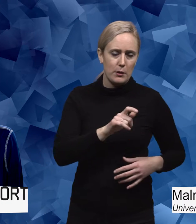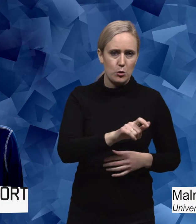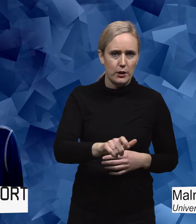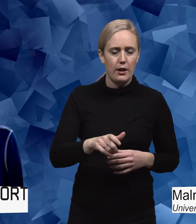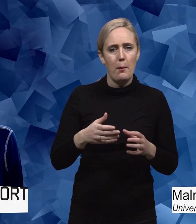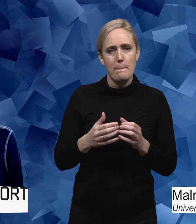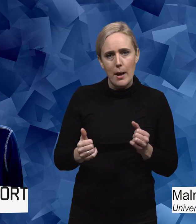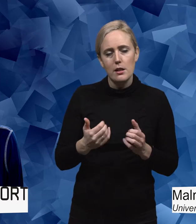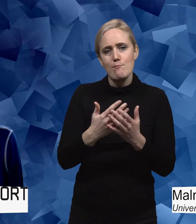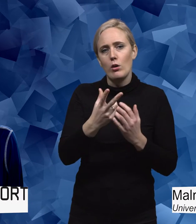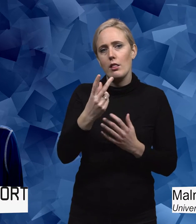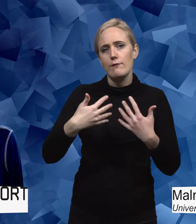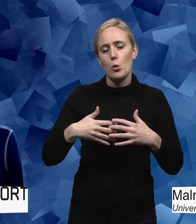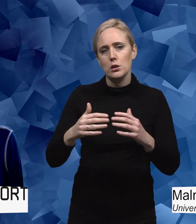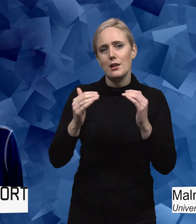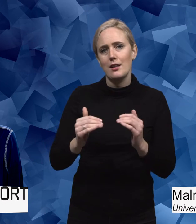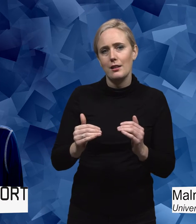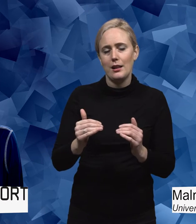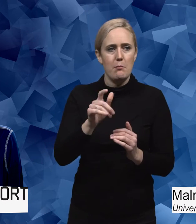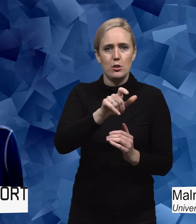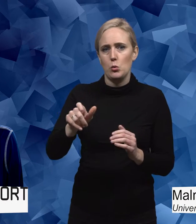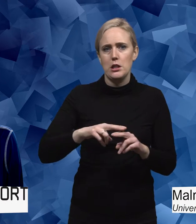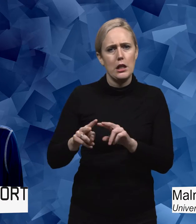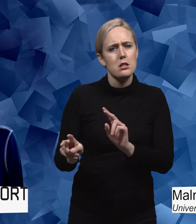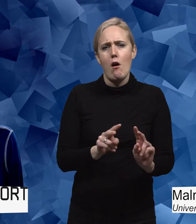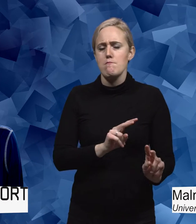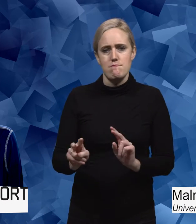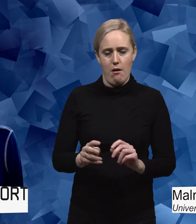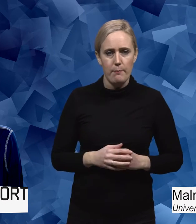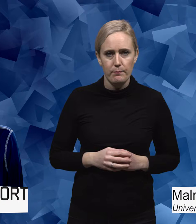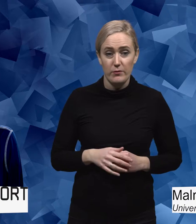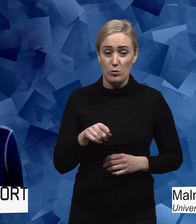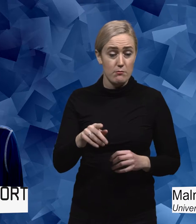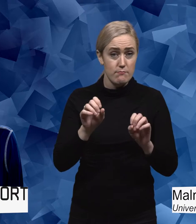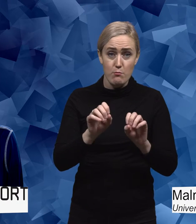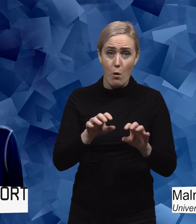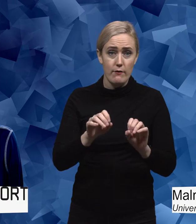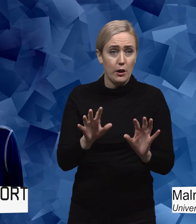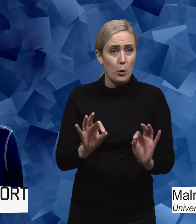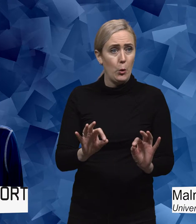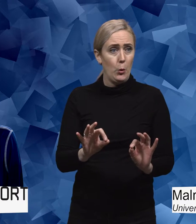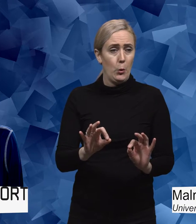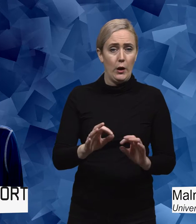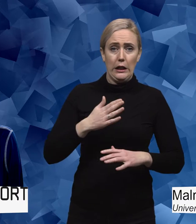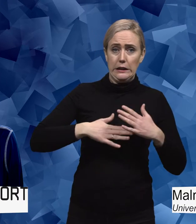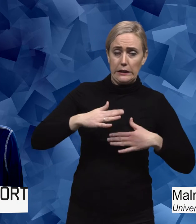många personer med andra typer av funktionsnedsättningar. Och det här kan ju då förstås påverka intresset för fysisk aktivitet på